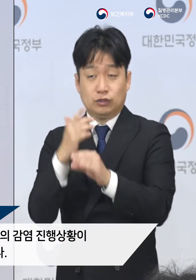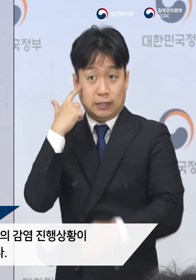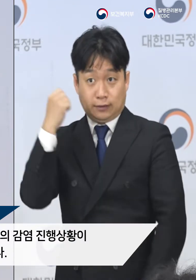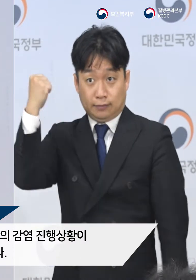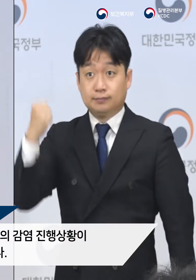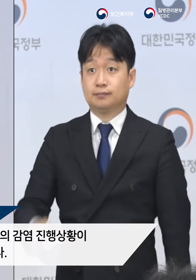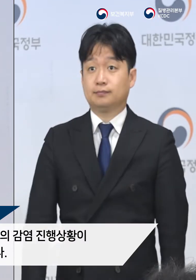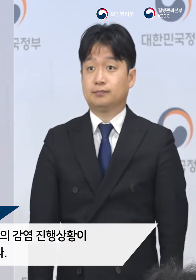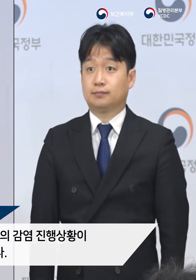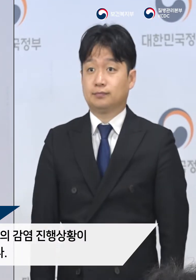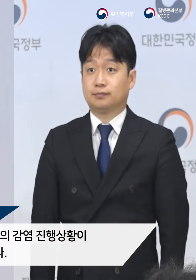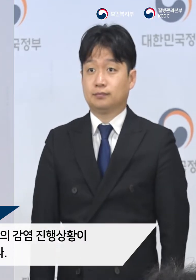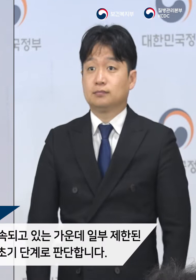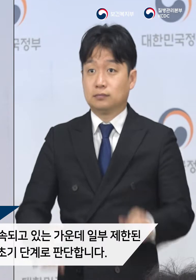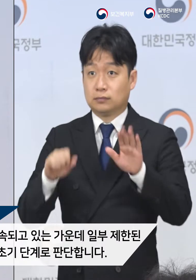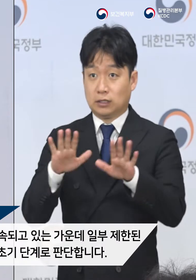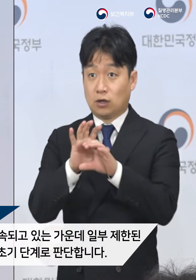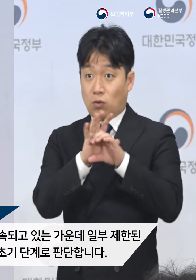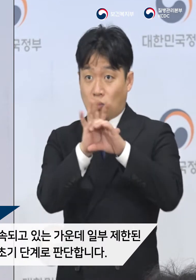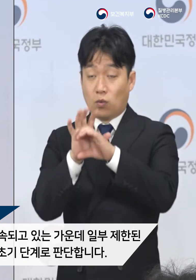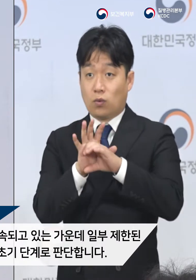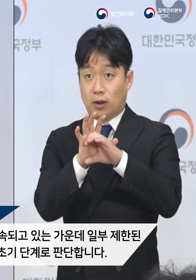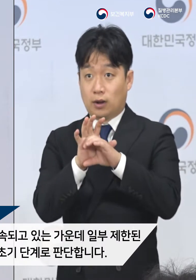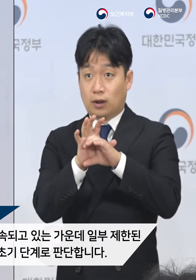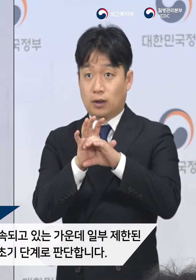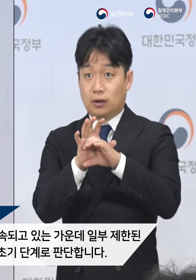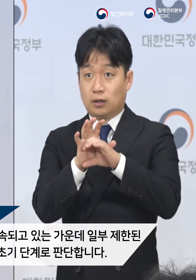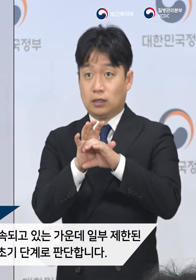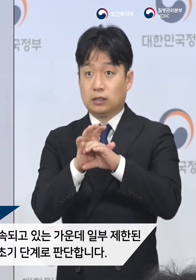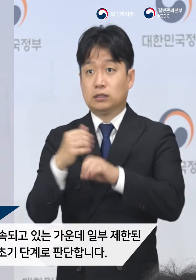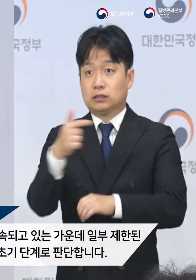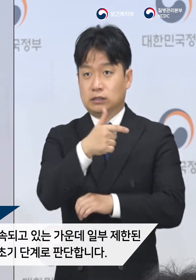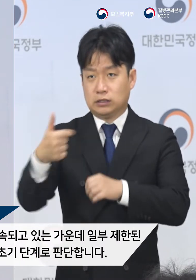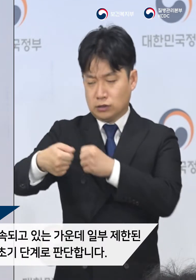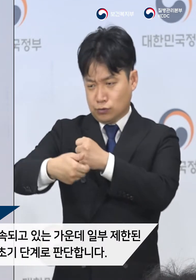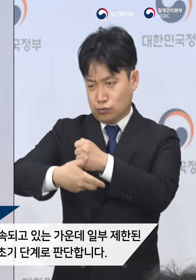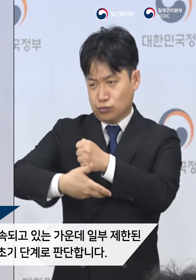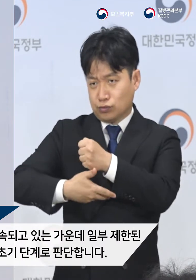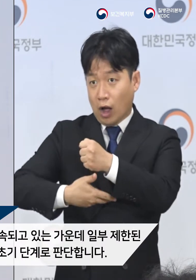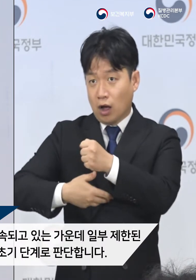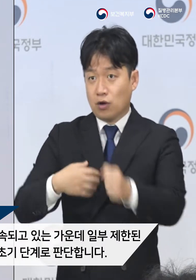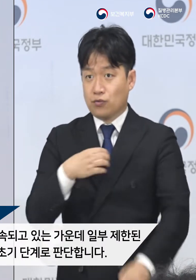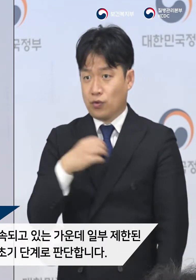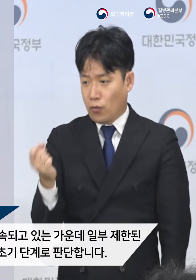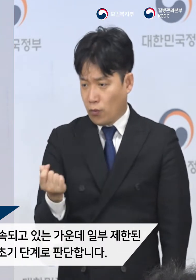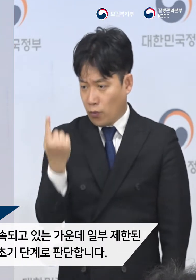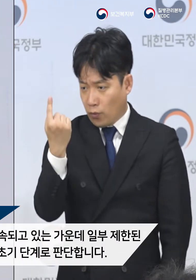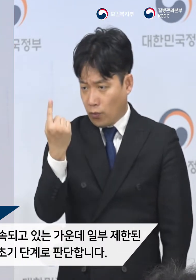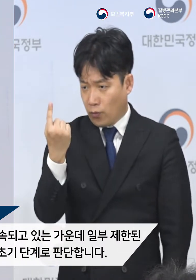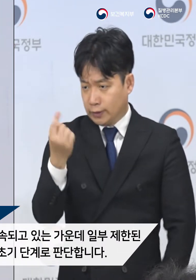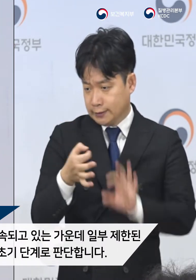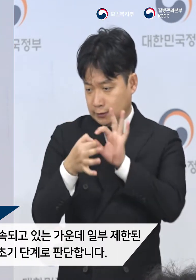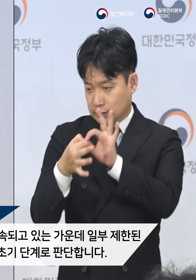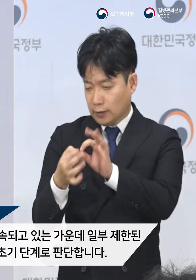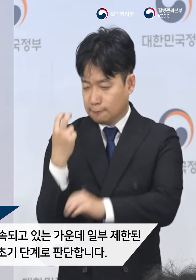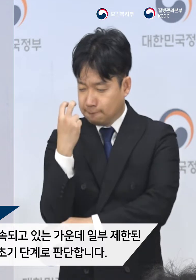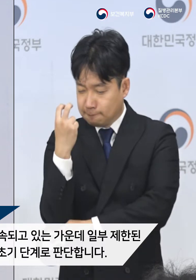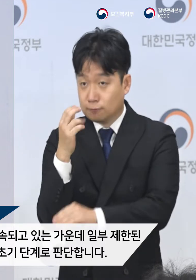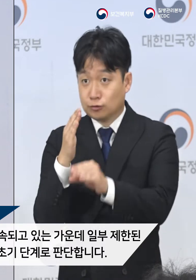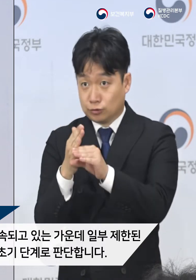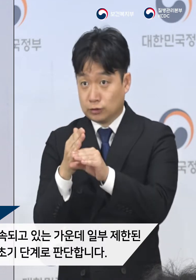있습니다. 지금은 코로나19의 해외유입이라는 위험요인이 지속되고 있는 가운데